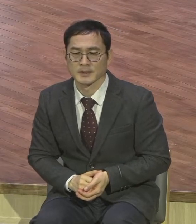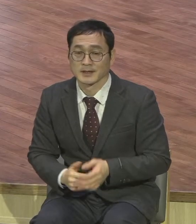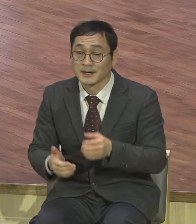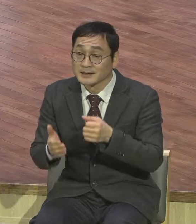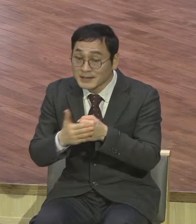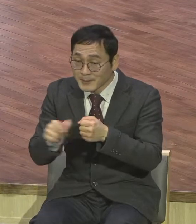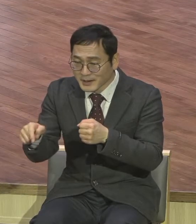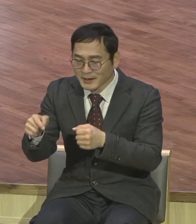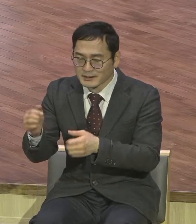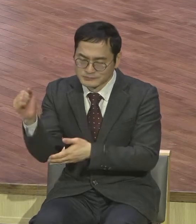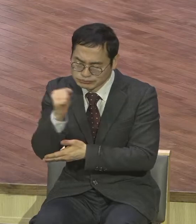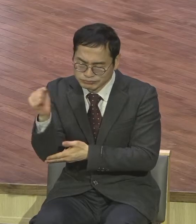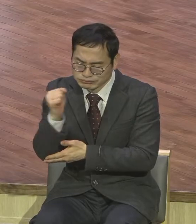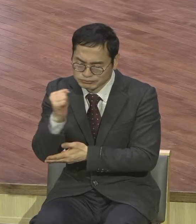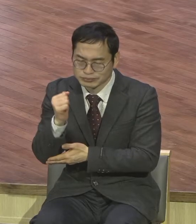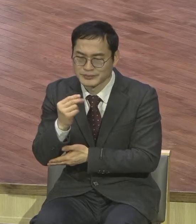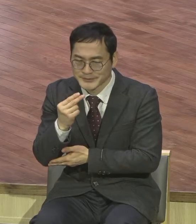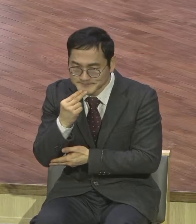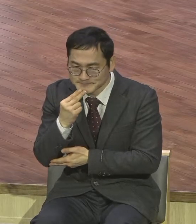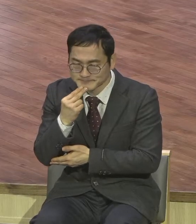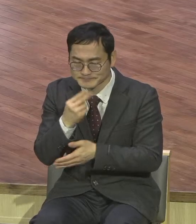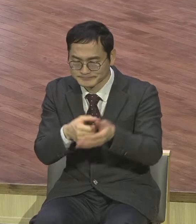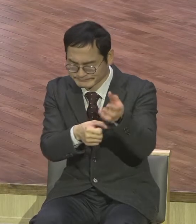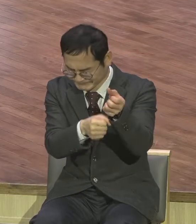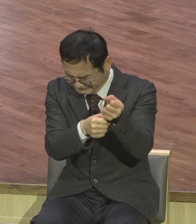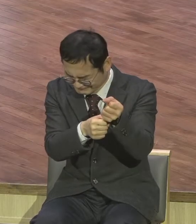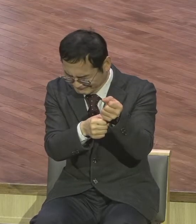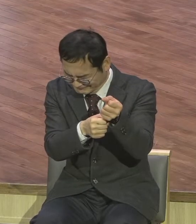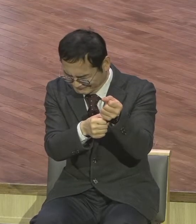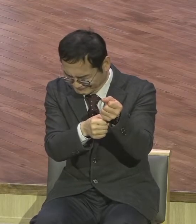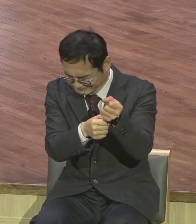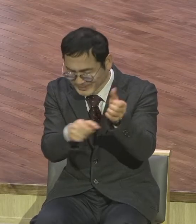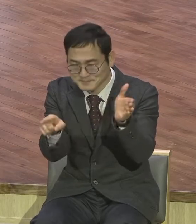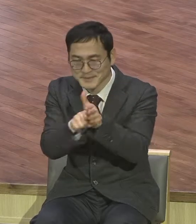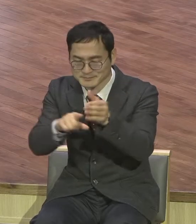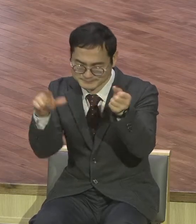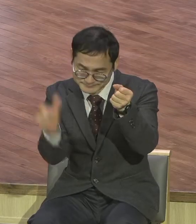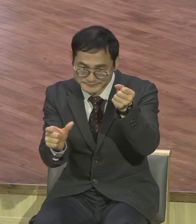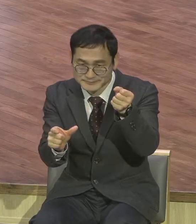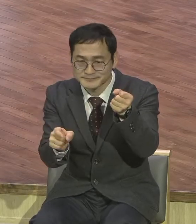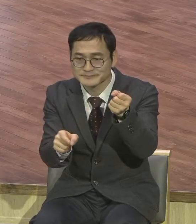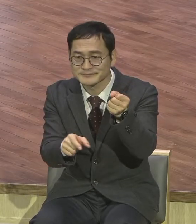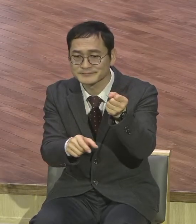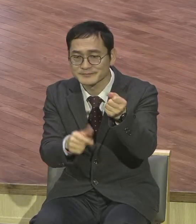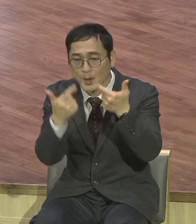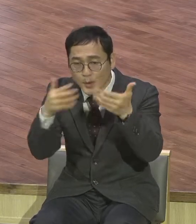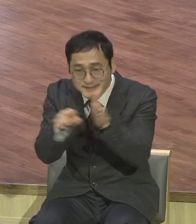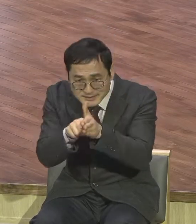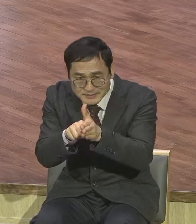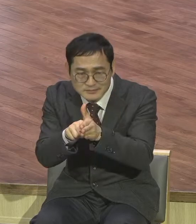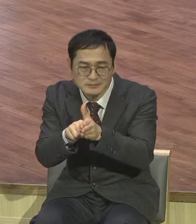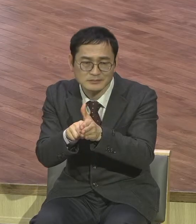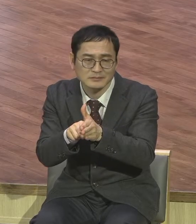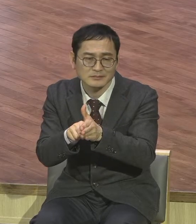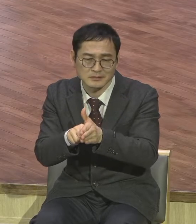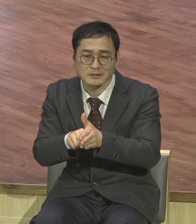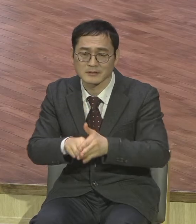견고한 믿음을 가진 뭐요 확신 인생 확신 인생 확신